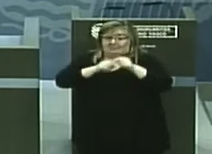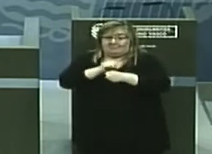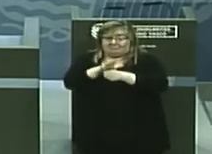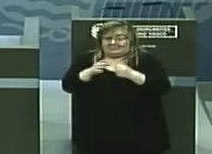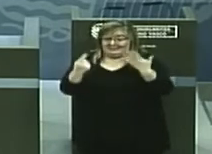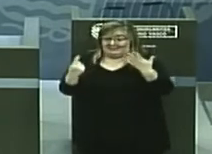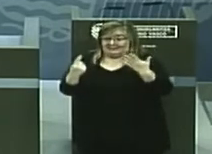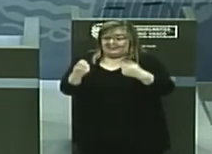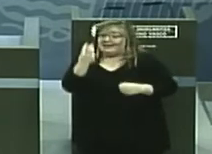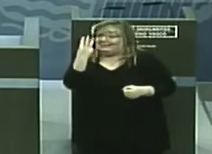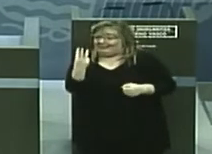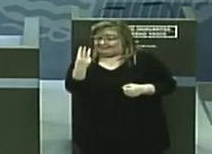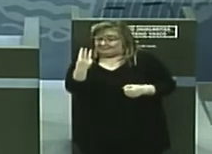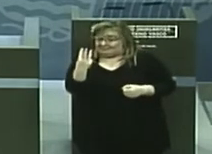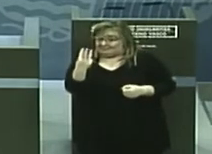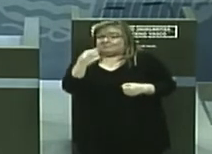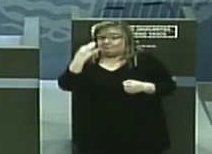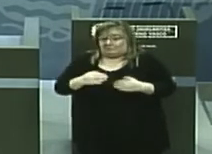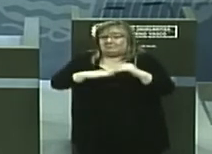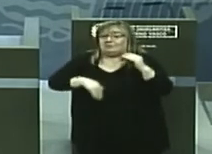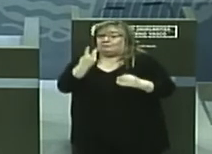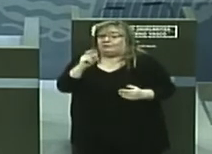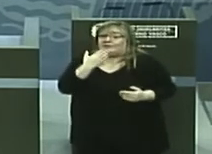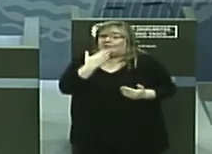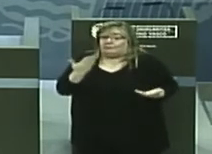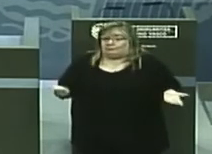tres son menores de 20 años. Gracias.